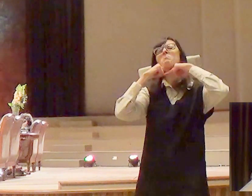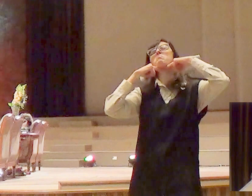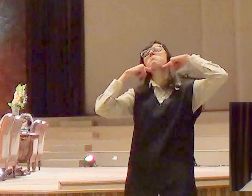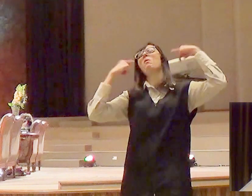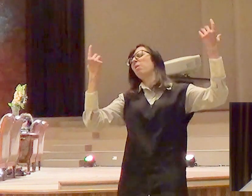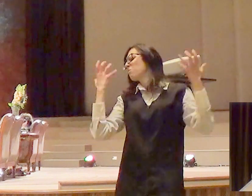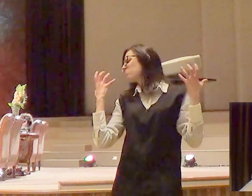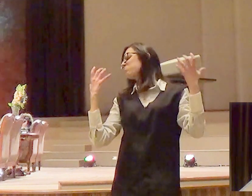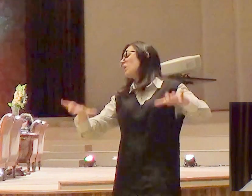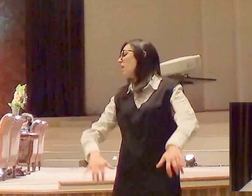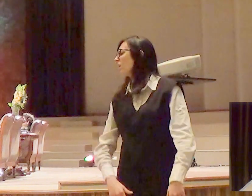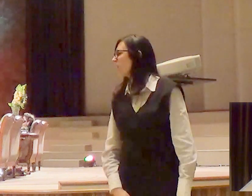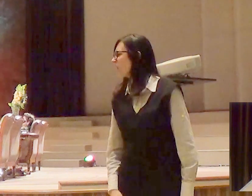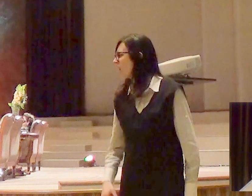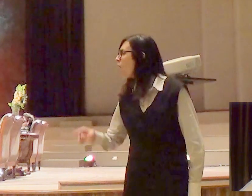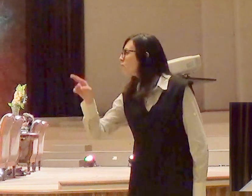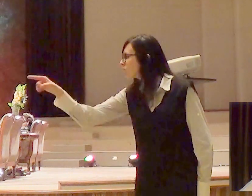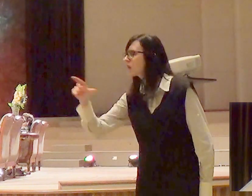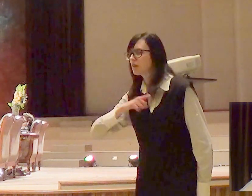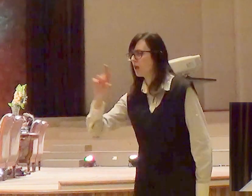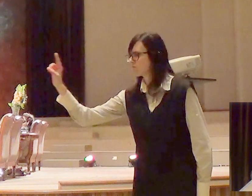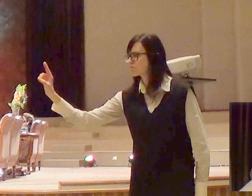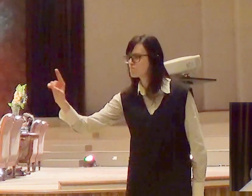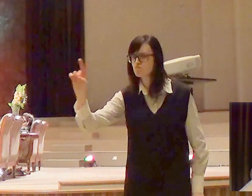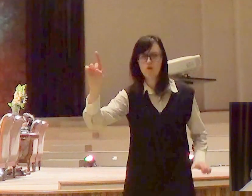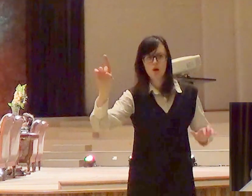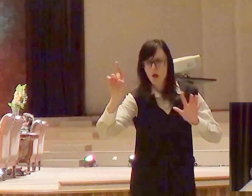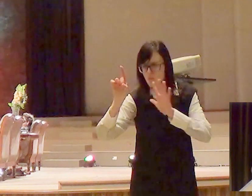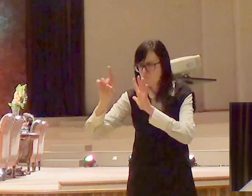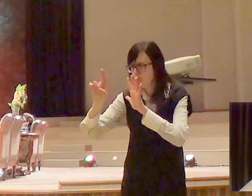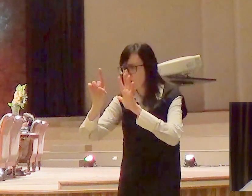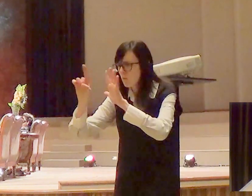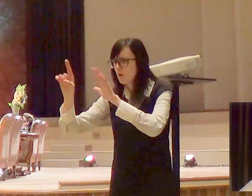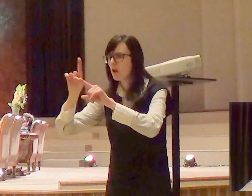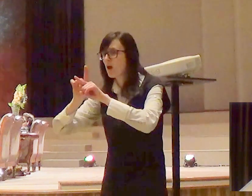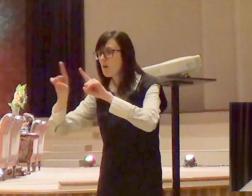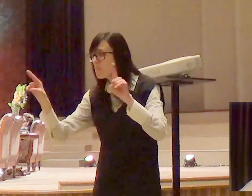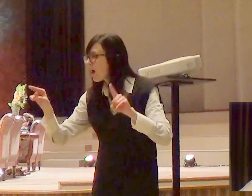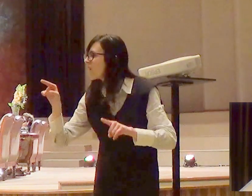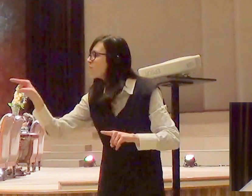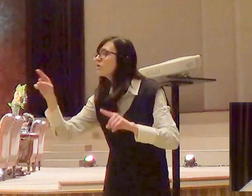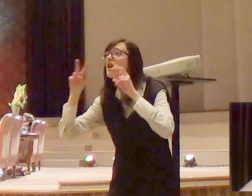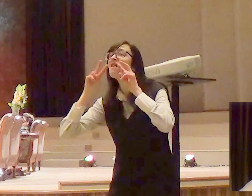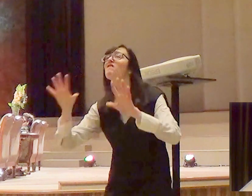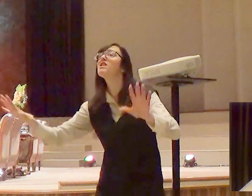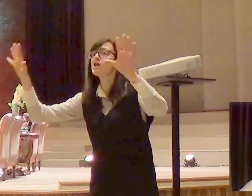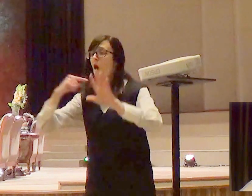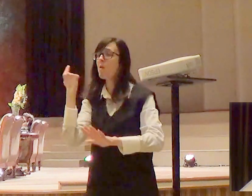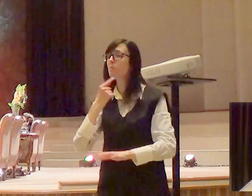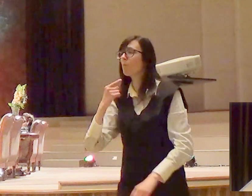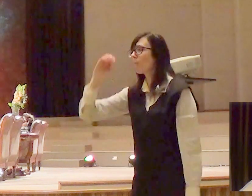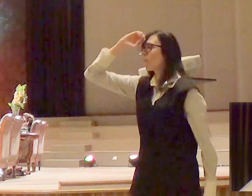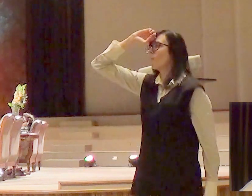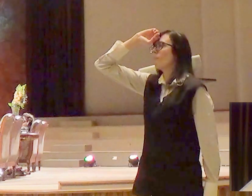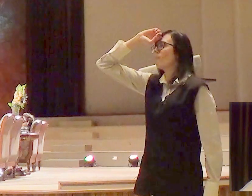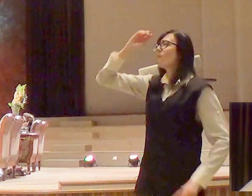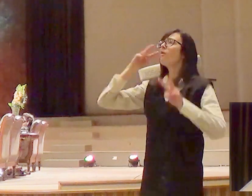você guia o povo baseado nas suas visões. Tem alguma coisa